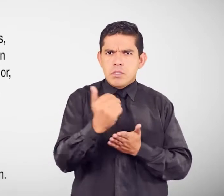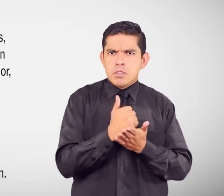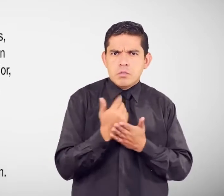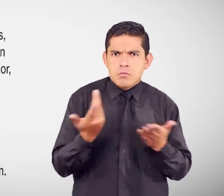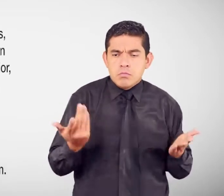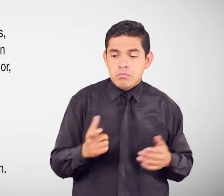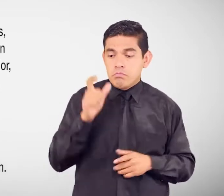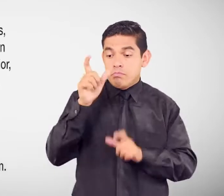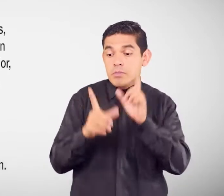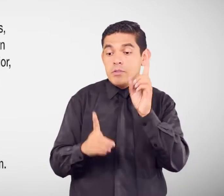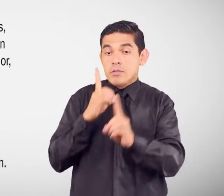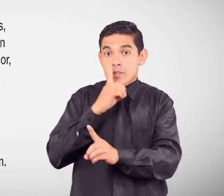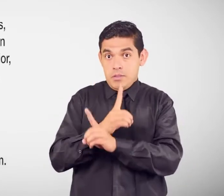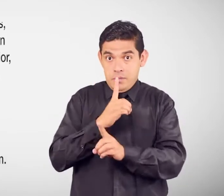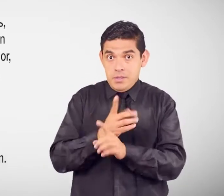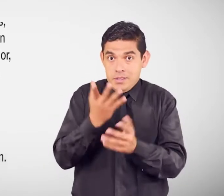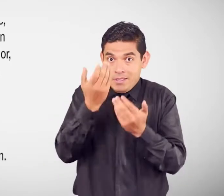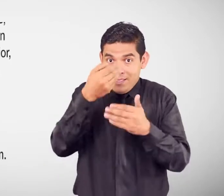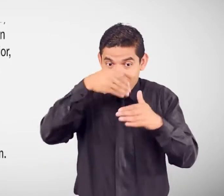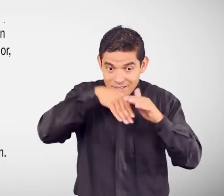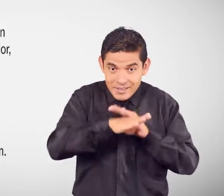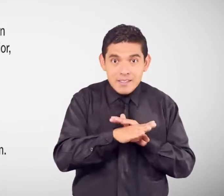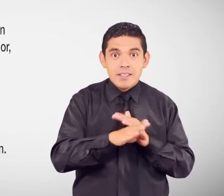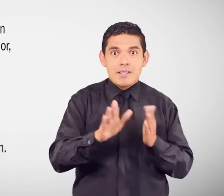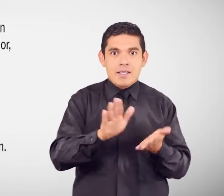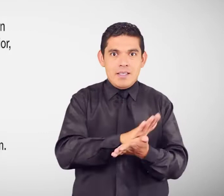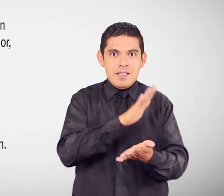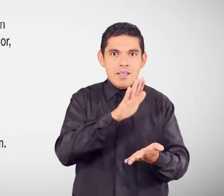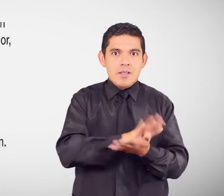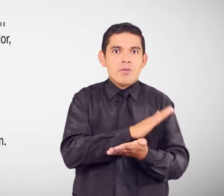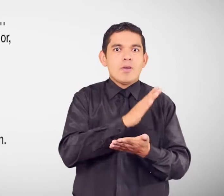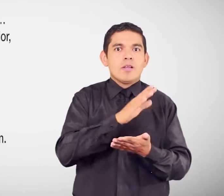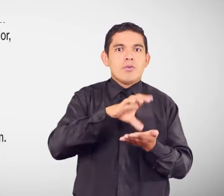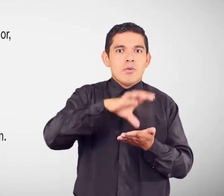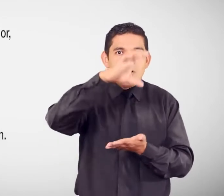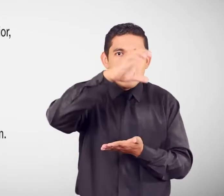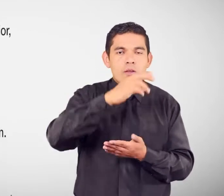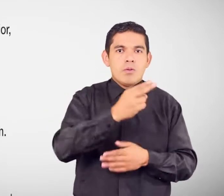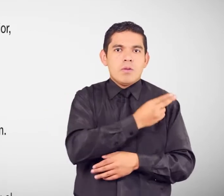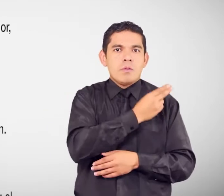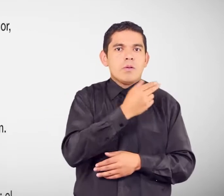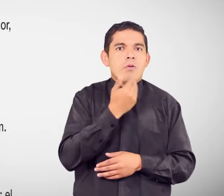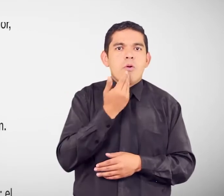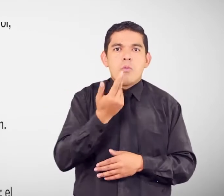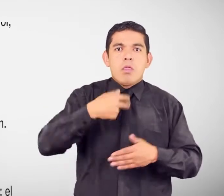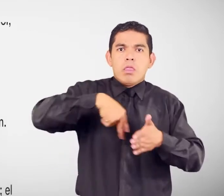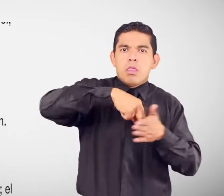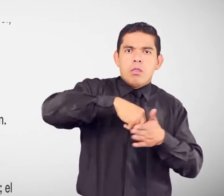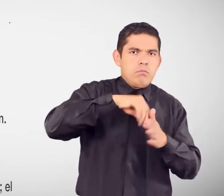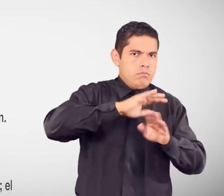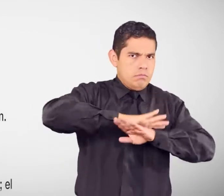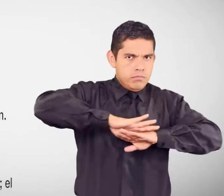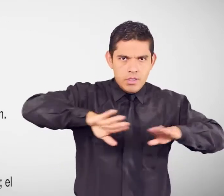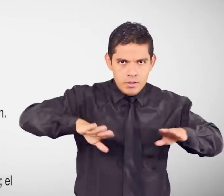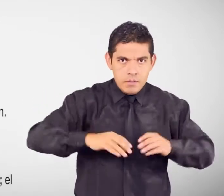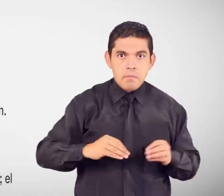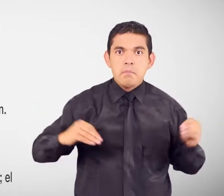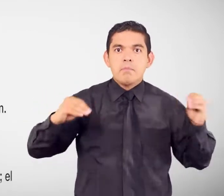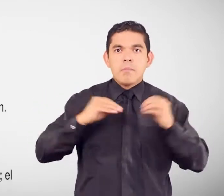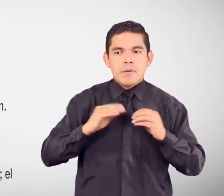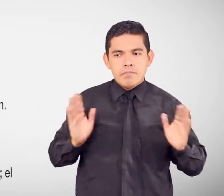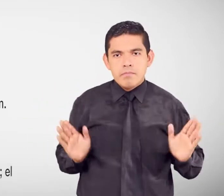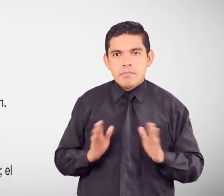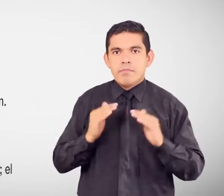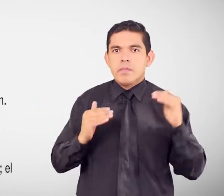deseen ingresar al Sistema Educativo Nacional Pueden hacerlo sin restricción Se debe procurar la equiparación De